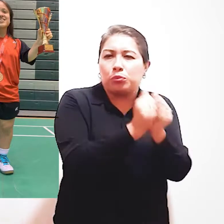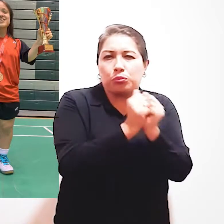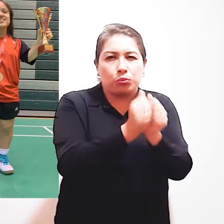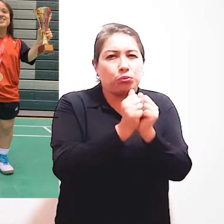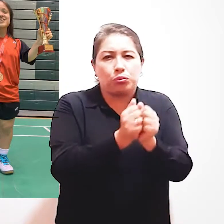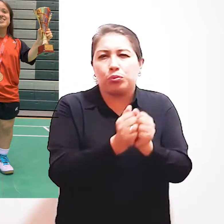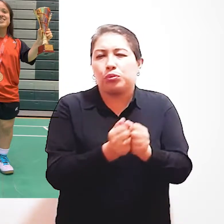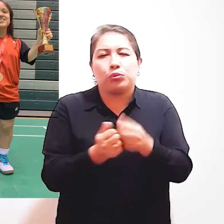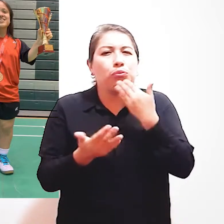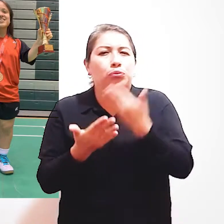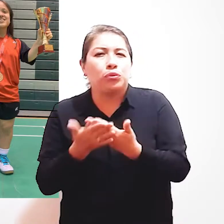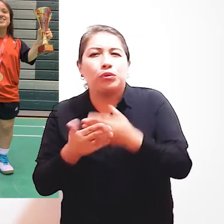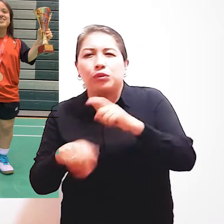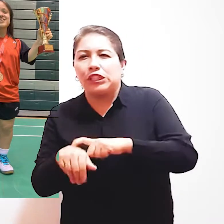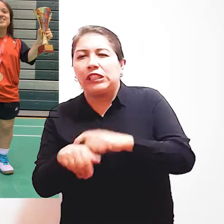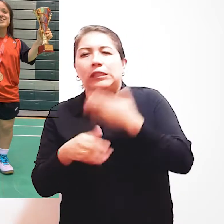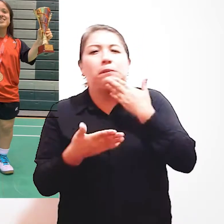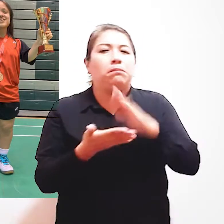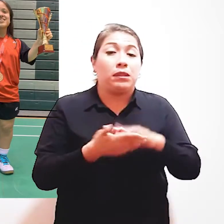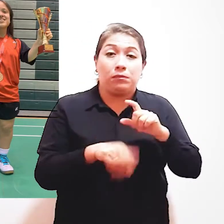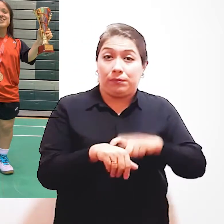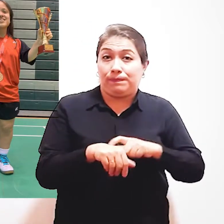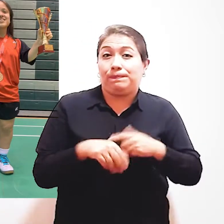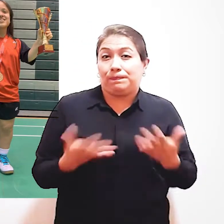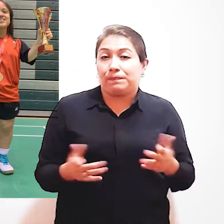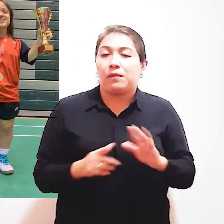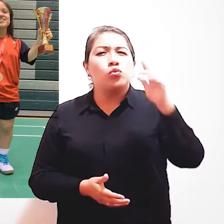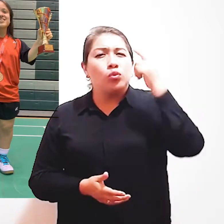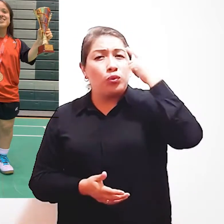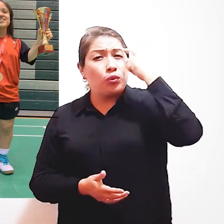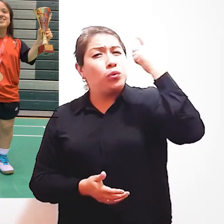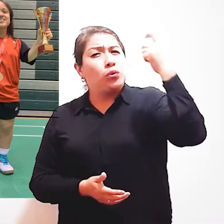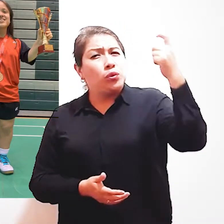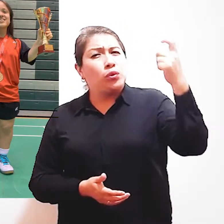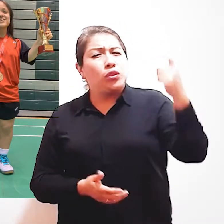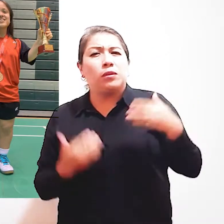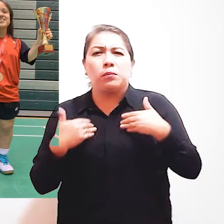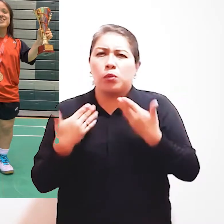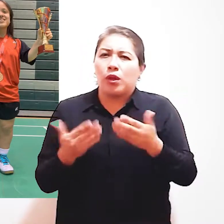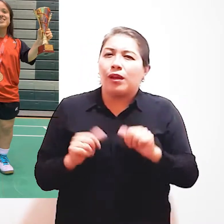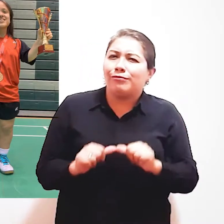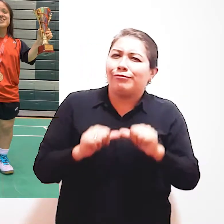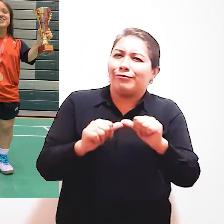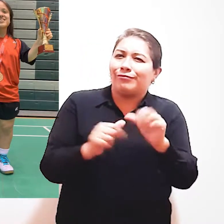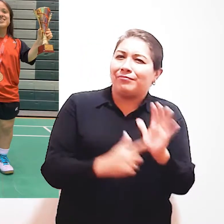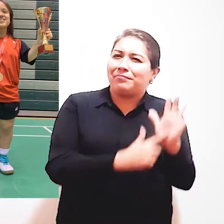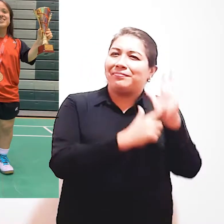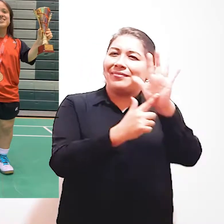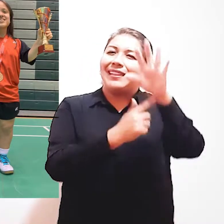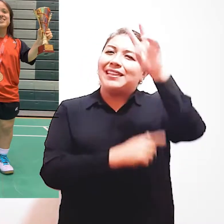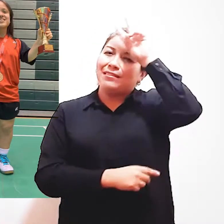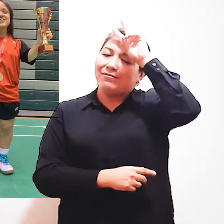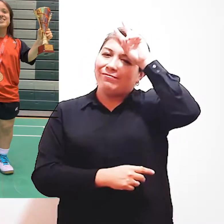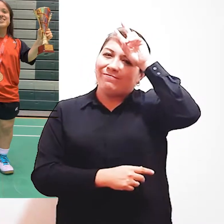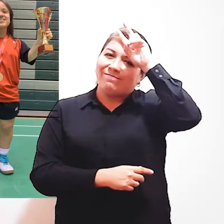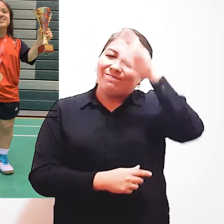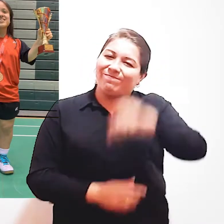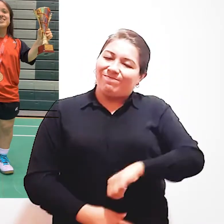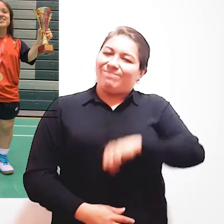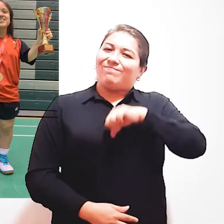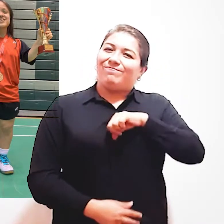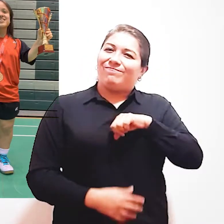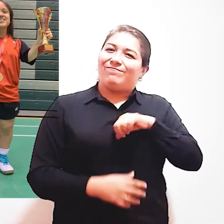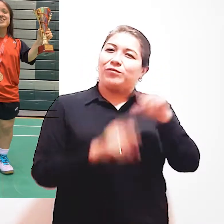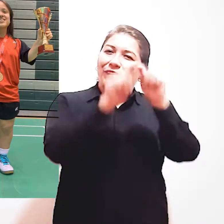estado a su lado Siempre en los buenos y malos momentos Su mayor sueño es poder seguir representando al Perú